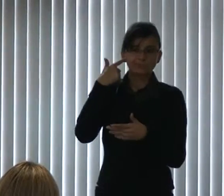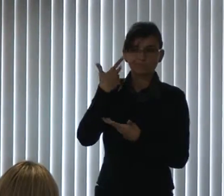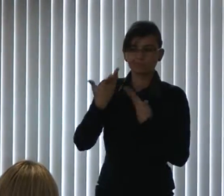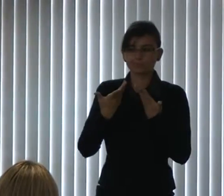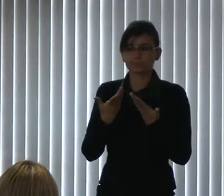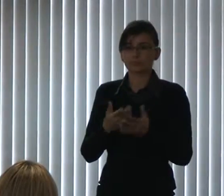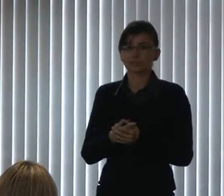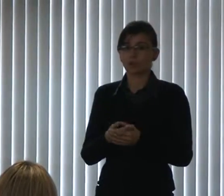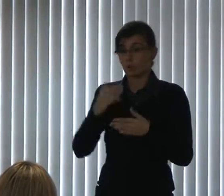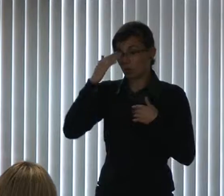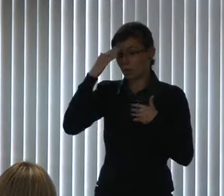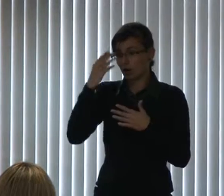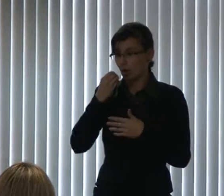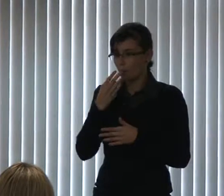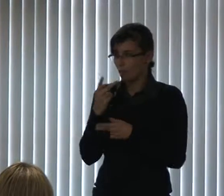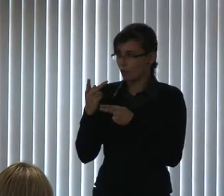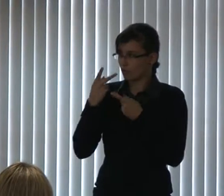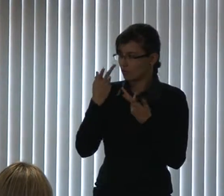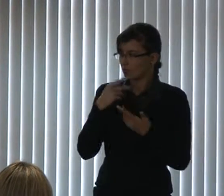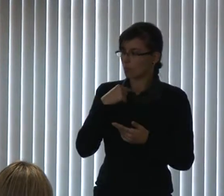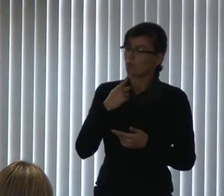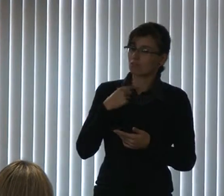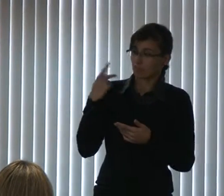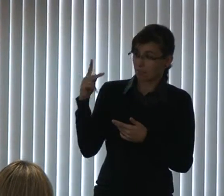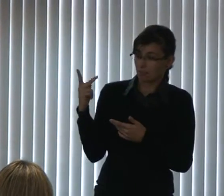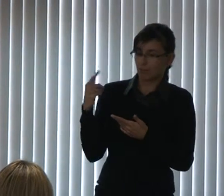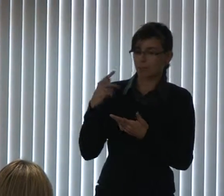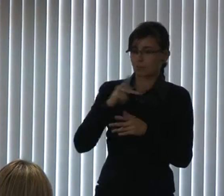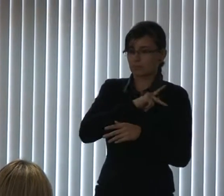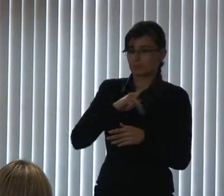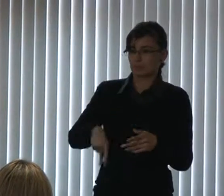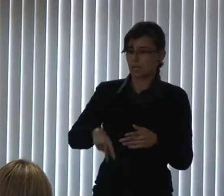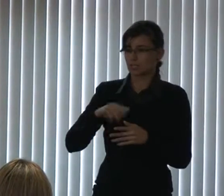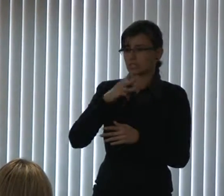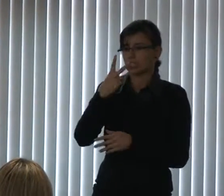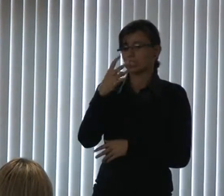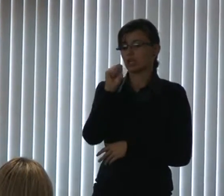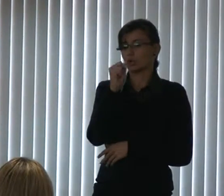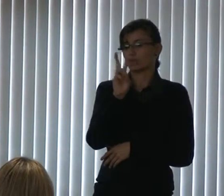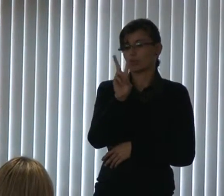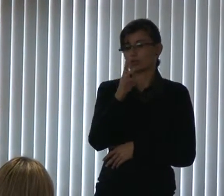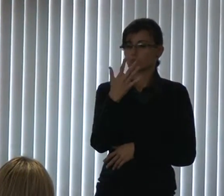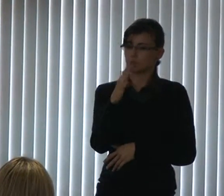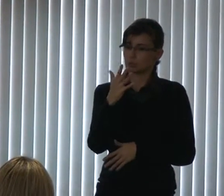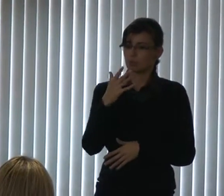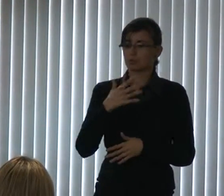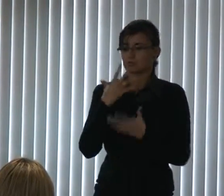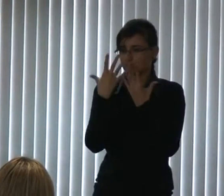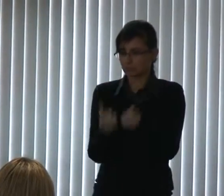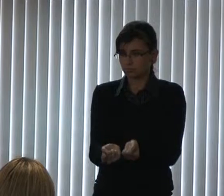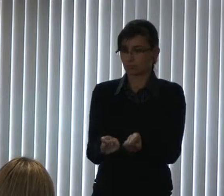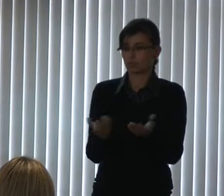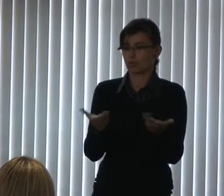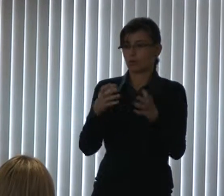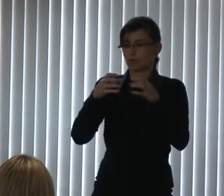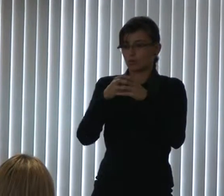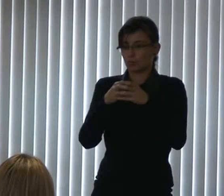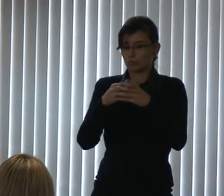boa vontade desse presidente e à boa vontade dos 38 vereadores, esta comissão foi aceita nesta Casa, foi